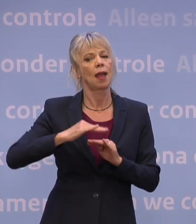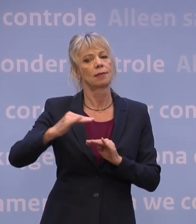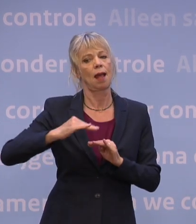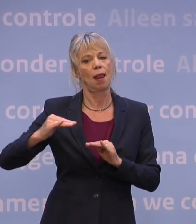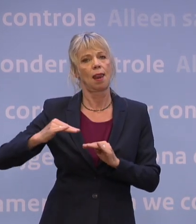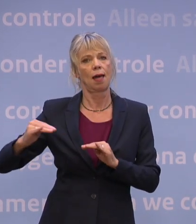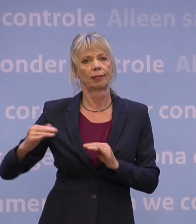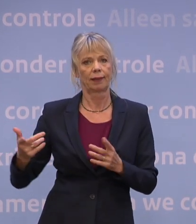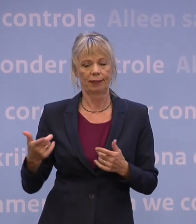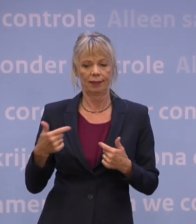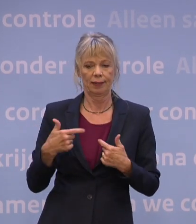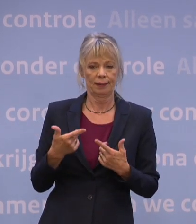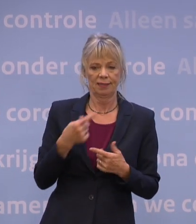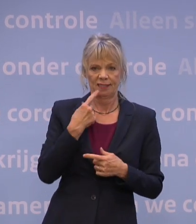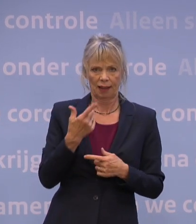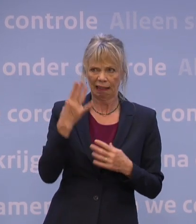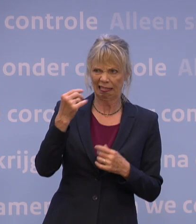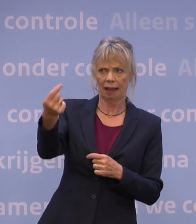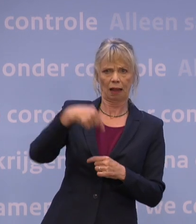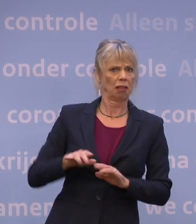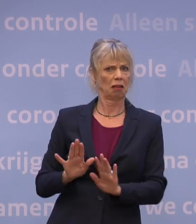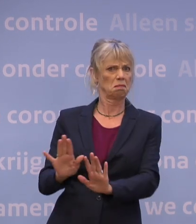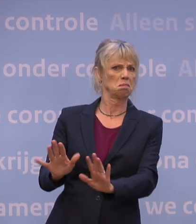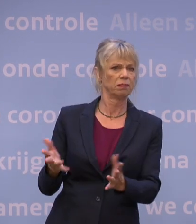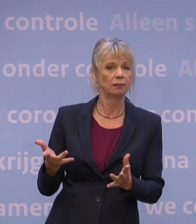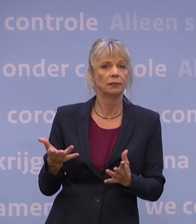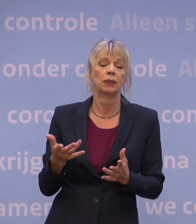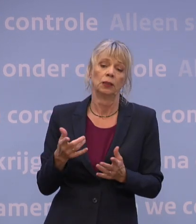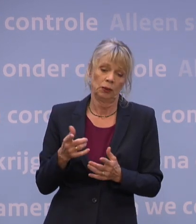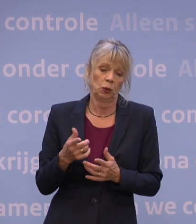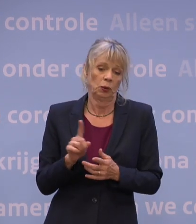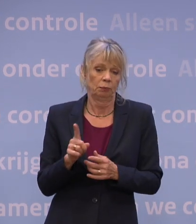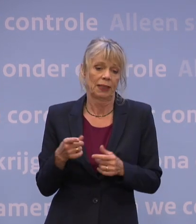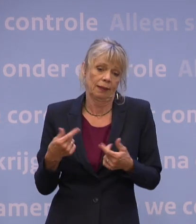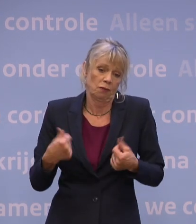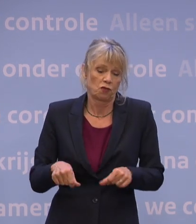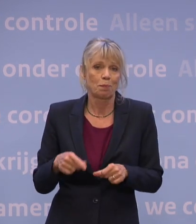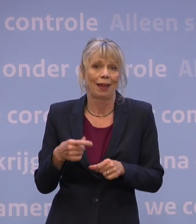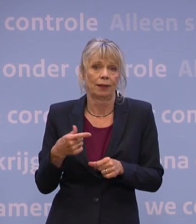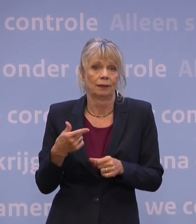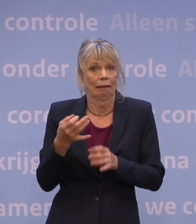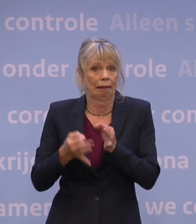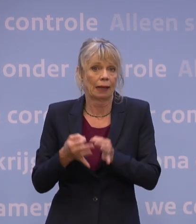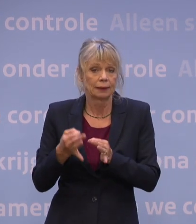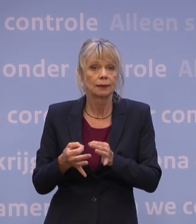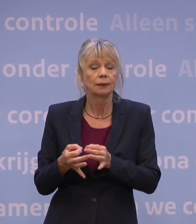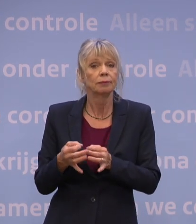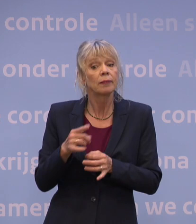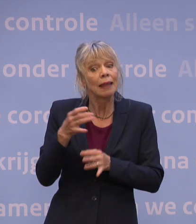nog te wachten op Nederlanders. Vandaar dat we misschien met een test naar die landen moeten. De overheid gaat die financieren? Ja.